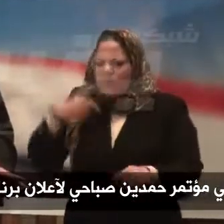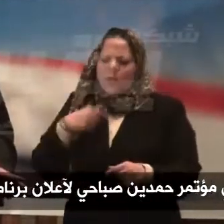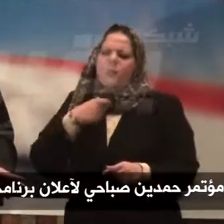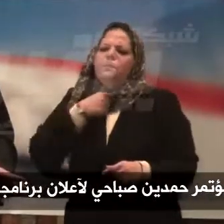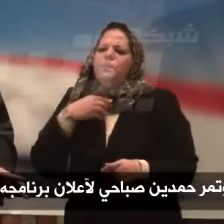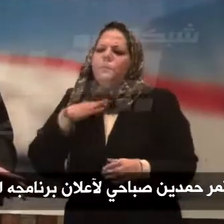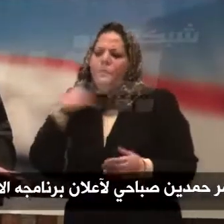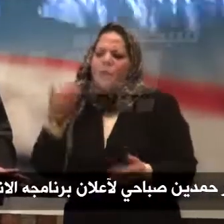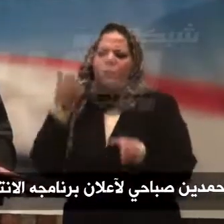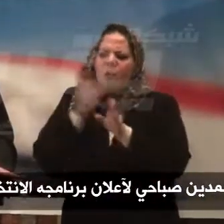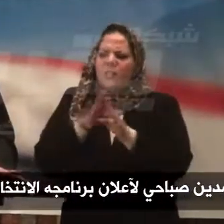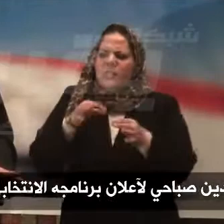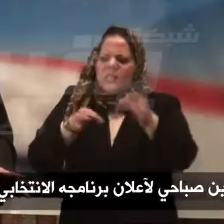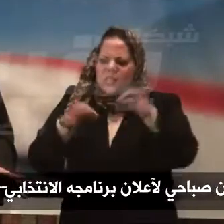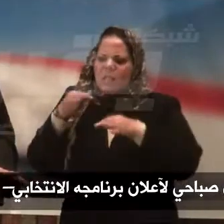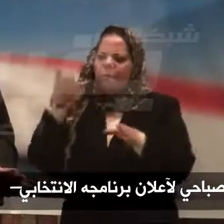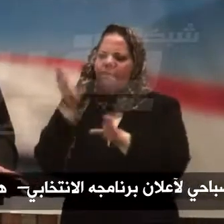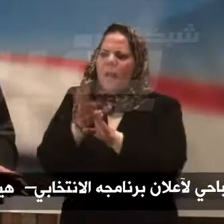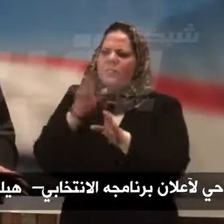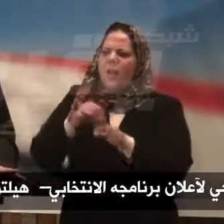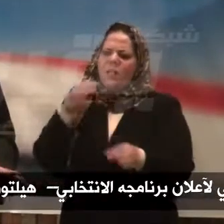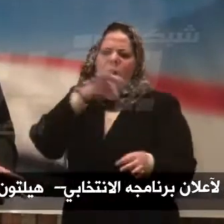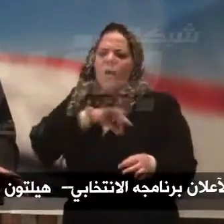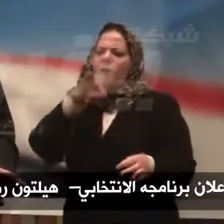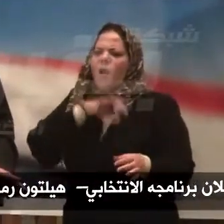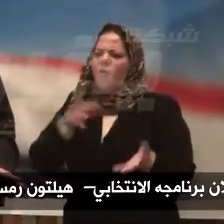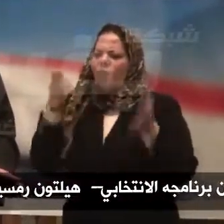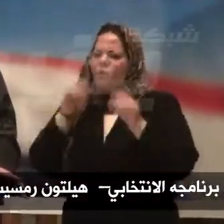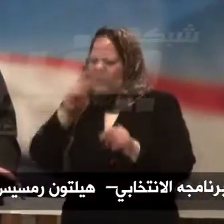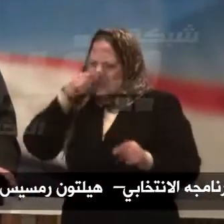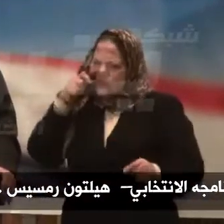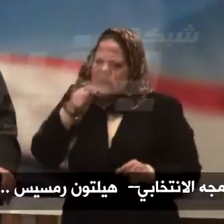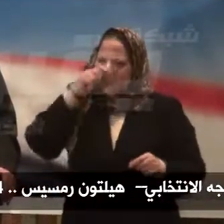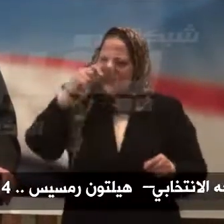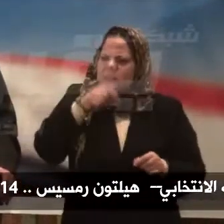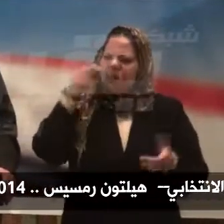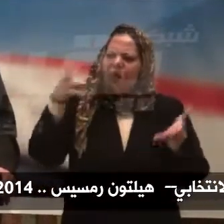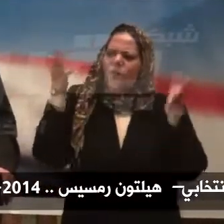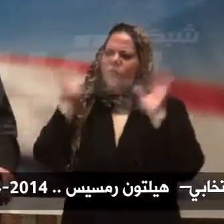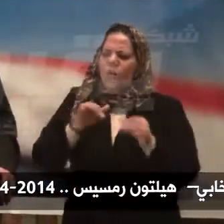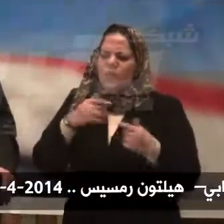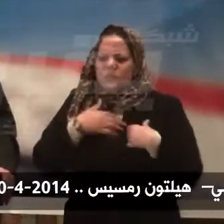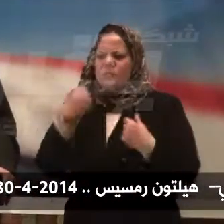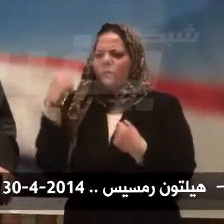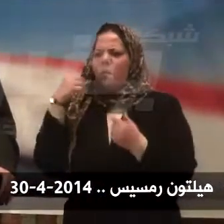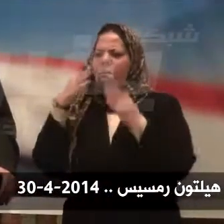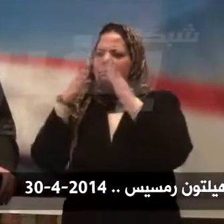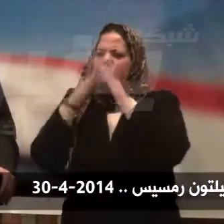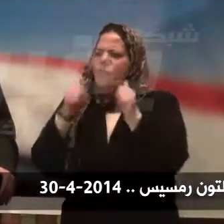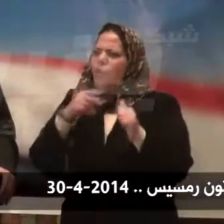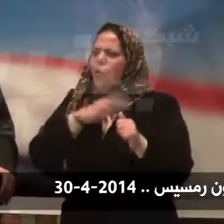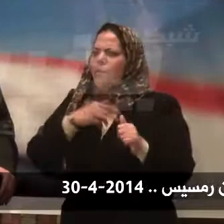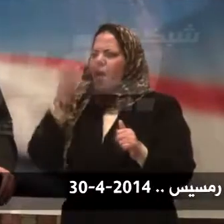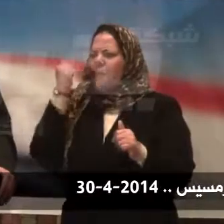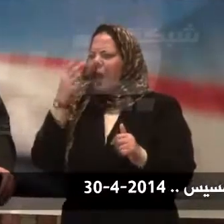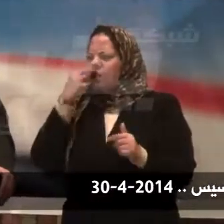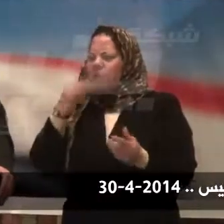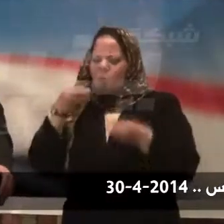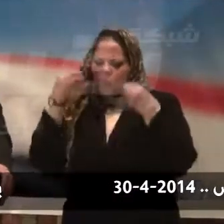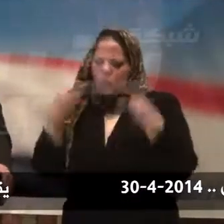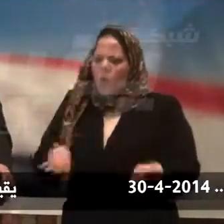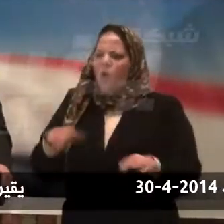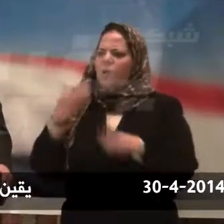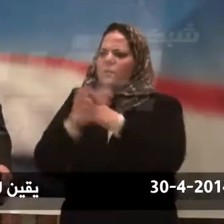تمن سياسات فساد واستبداد وتبعية بالدرقة دولة رخوة